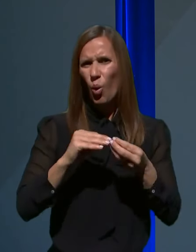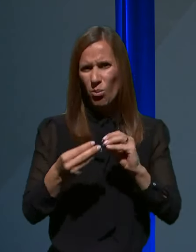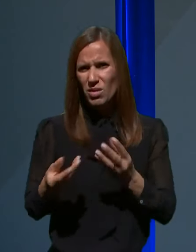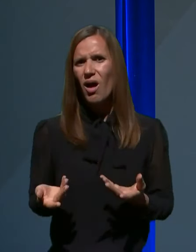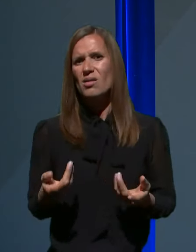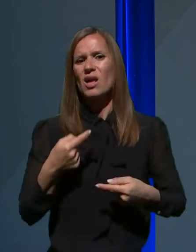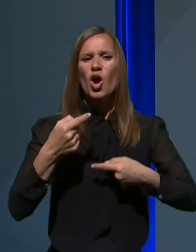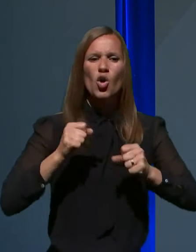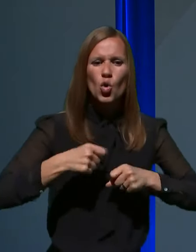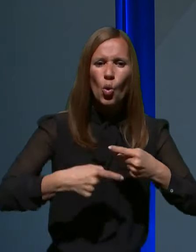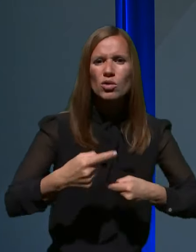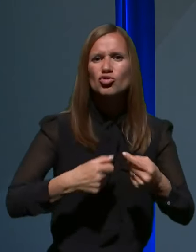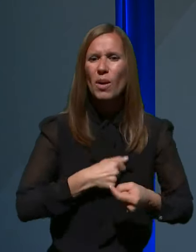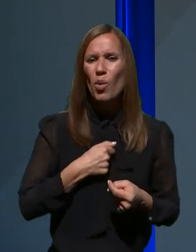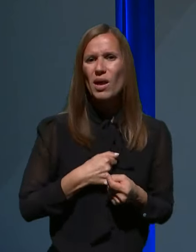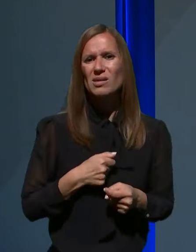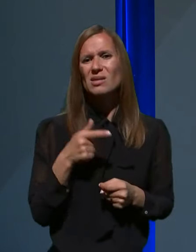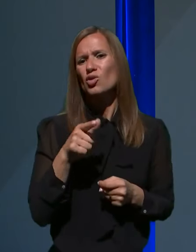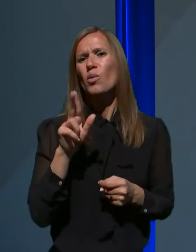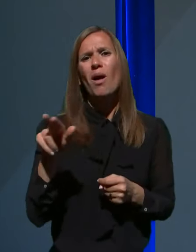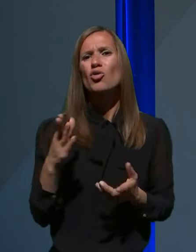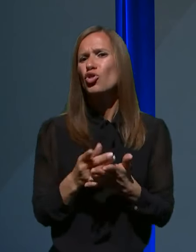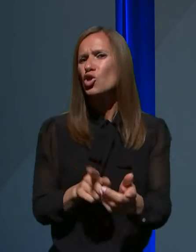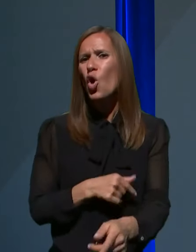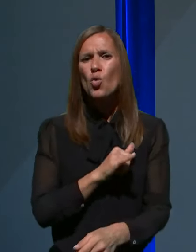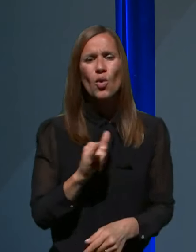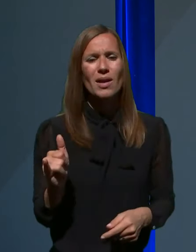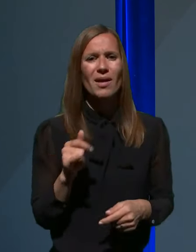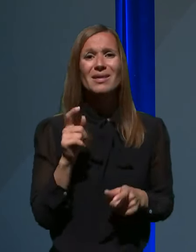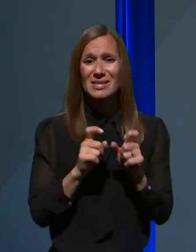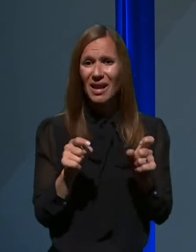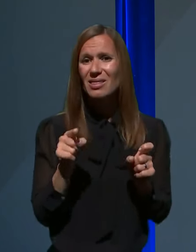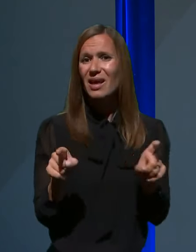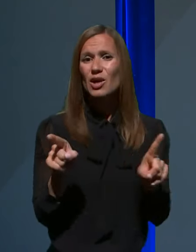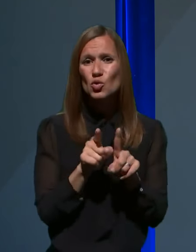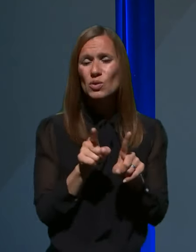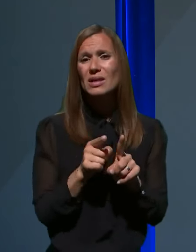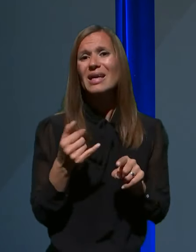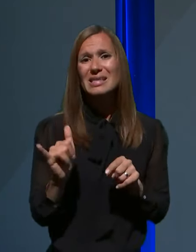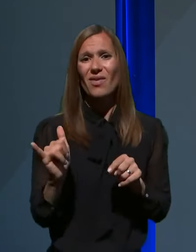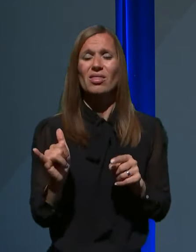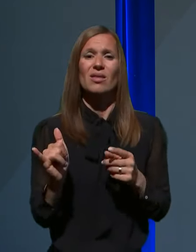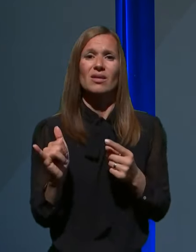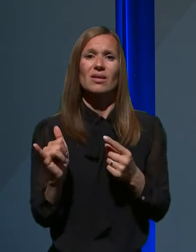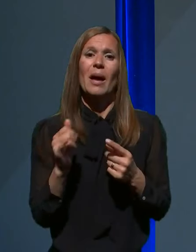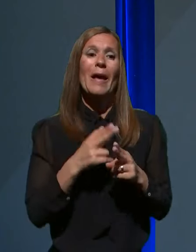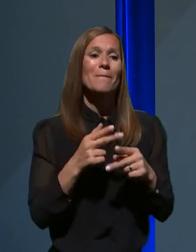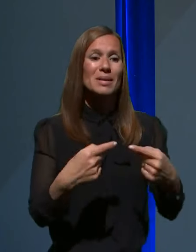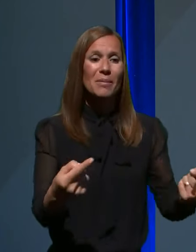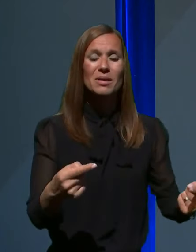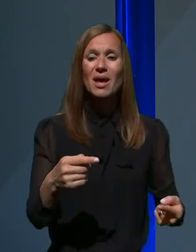bolezni, zaradi katerih bolehajo vrsto let in zaradi katerih tudi izven obstoječe epidemije pač vsi